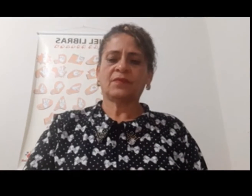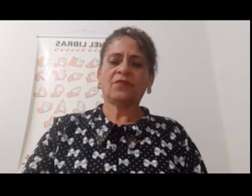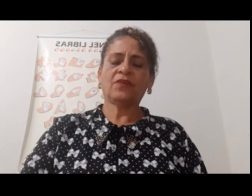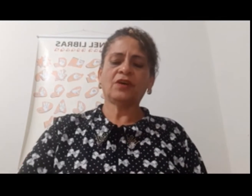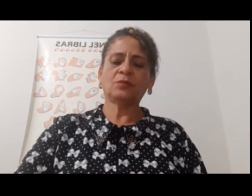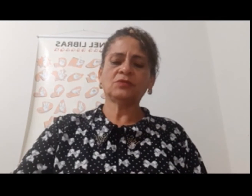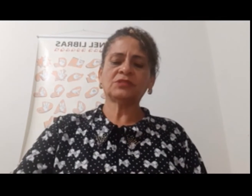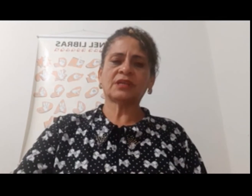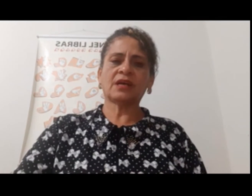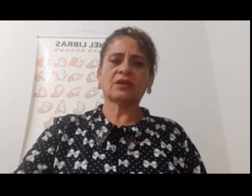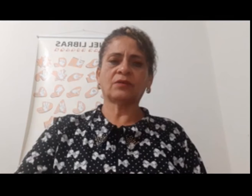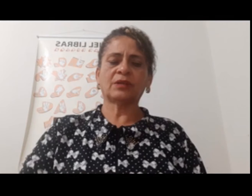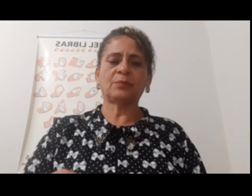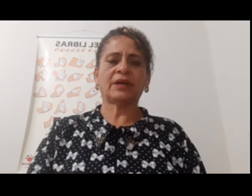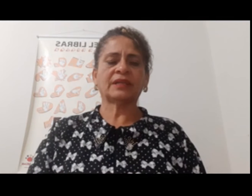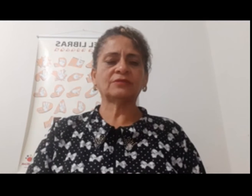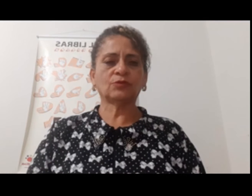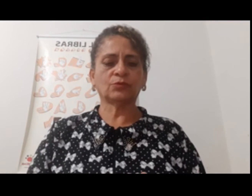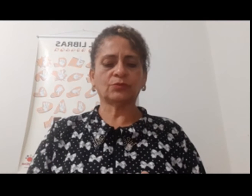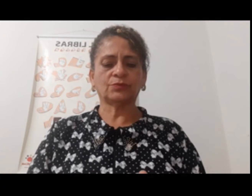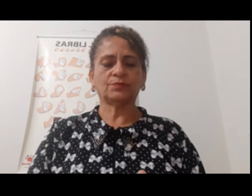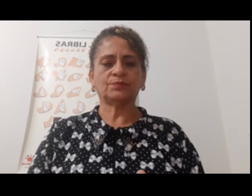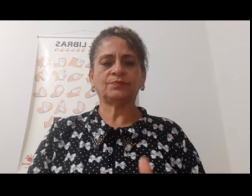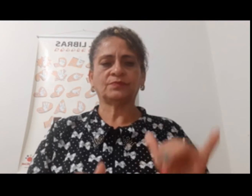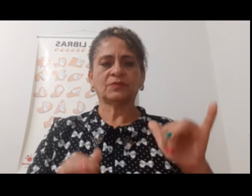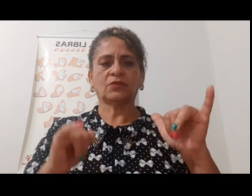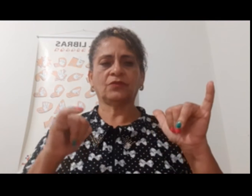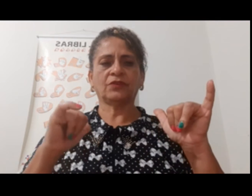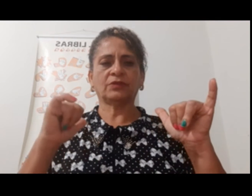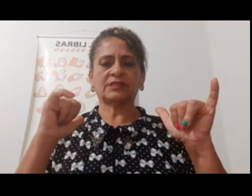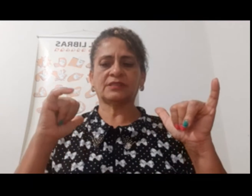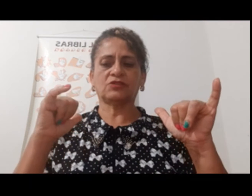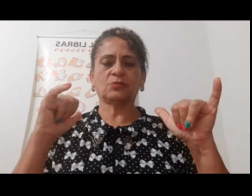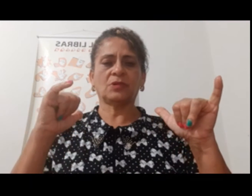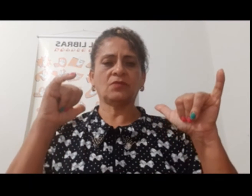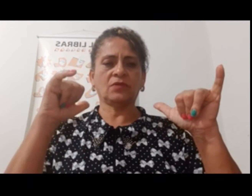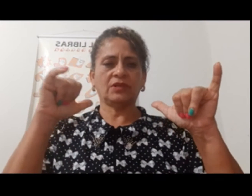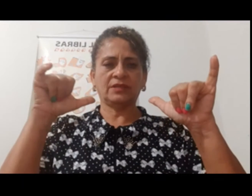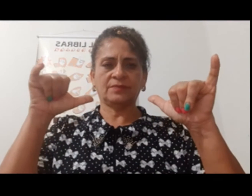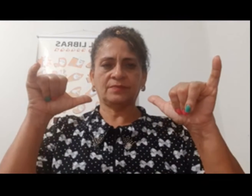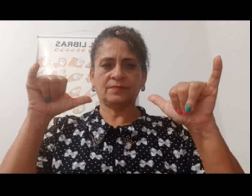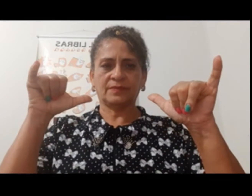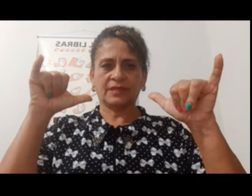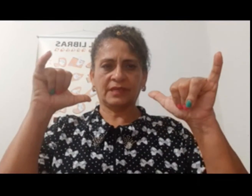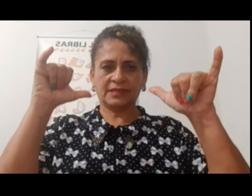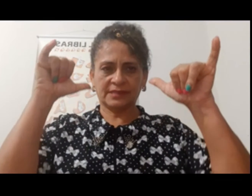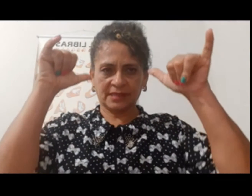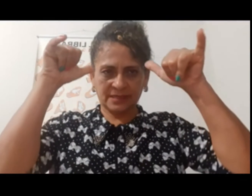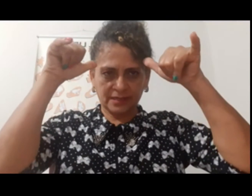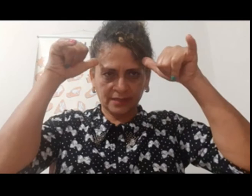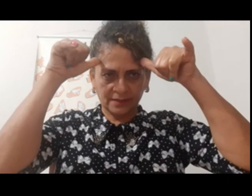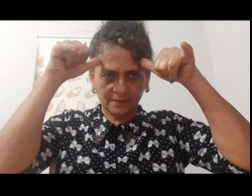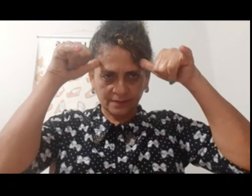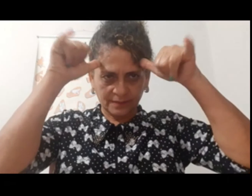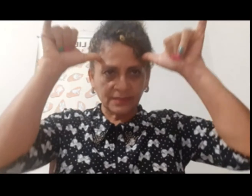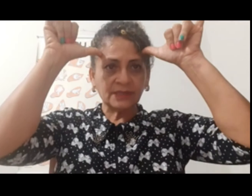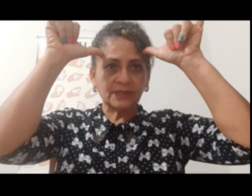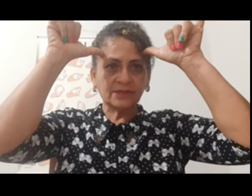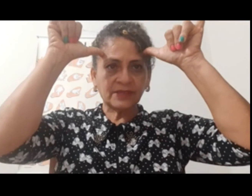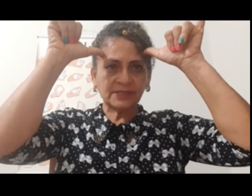Vamos agora para touro. Configuração de mão, olhe. Essa aqui.